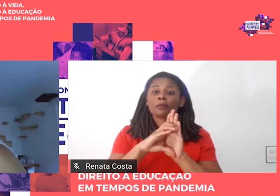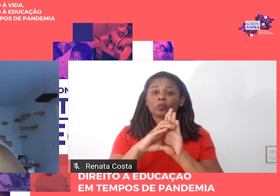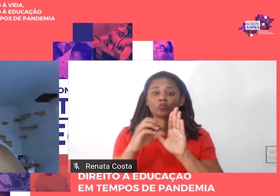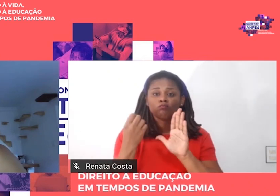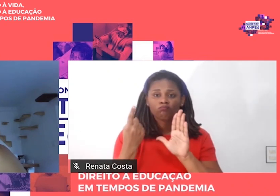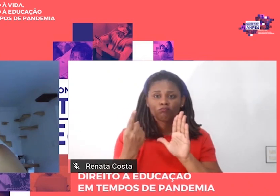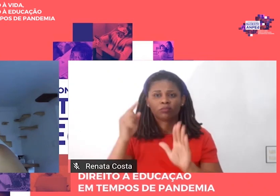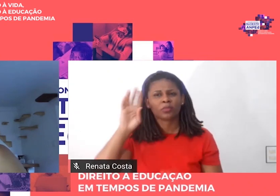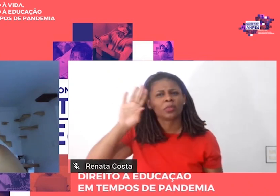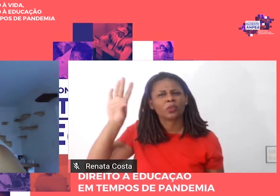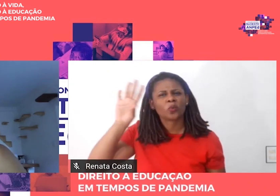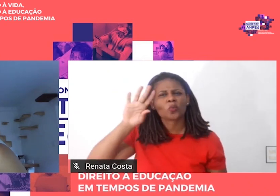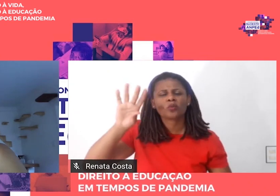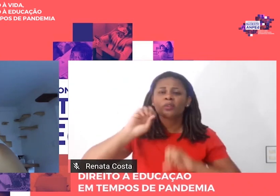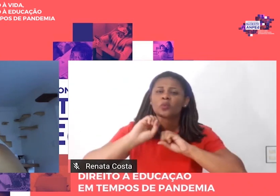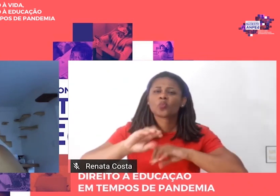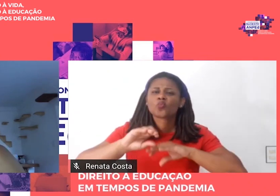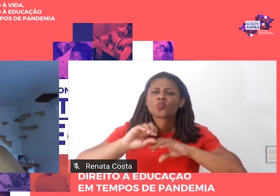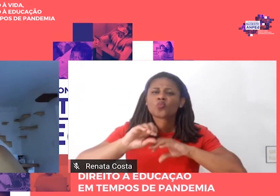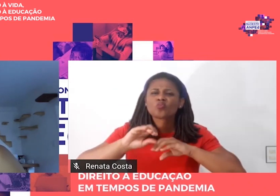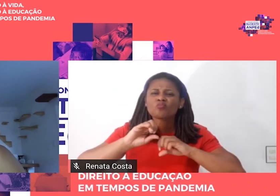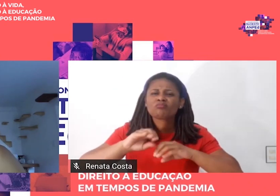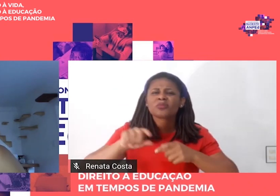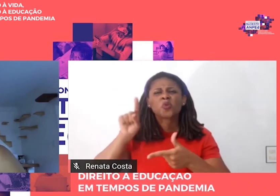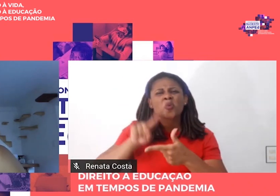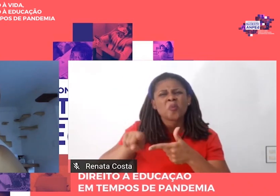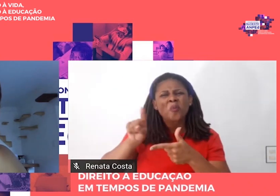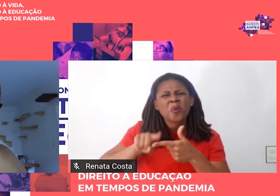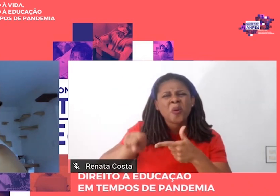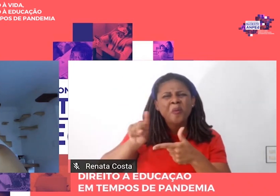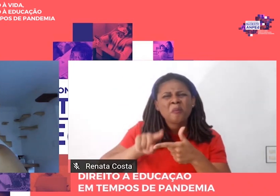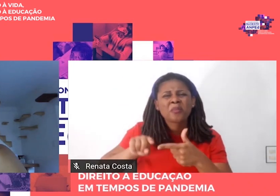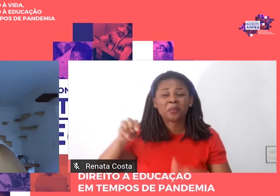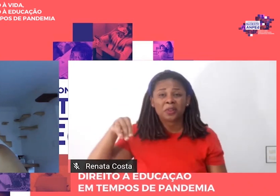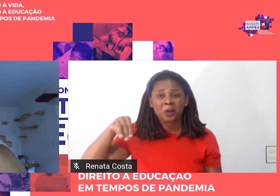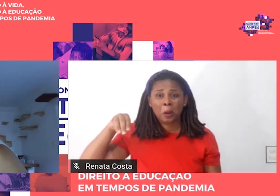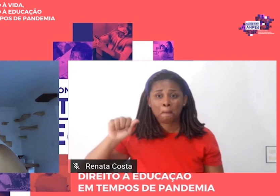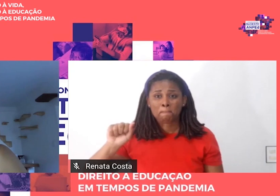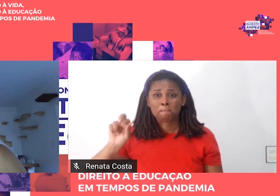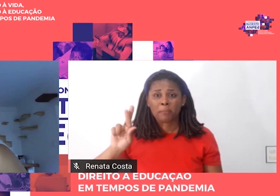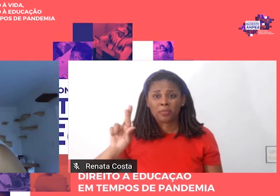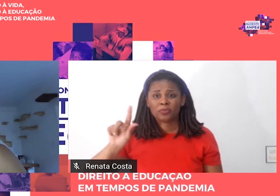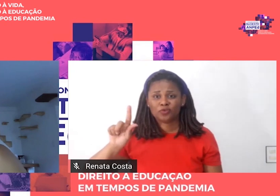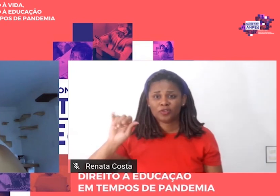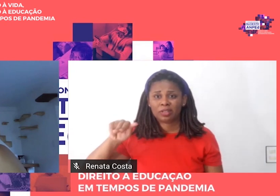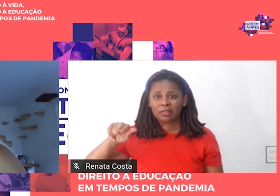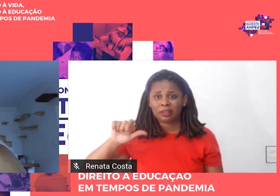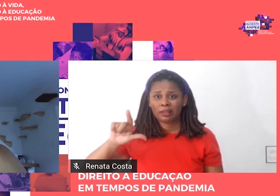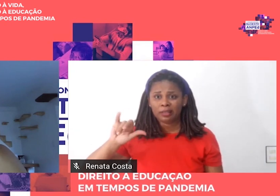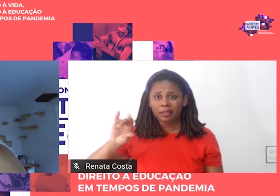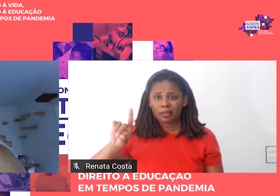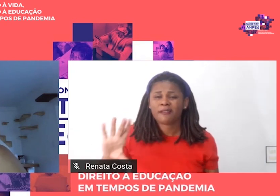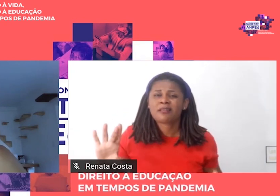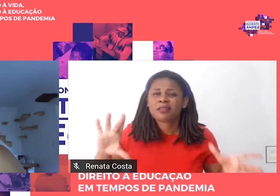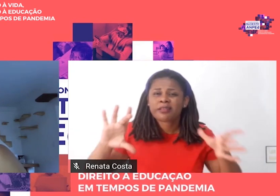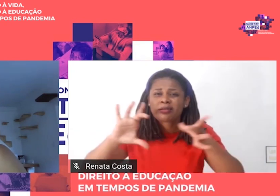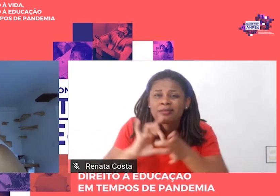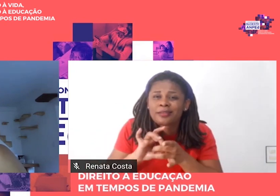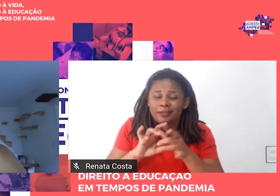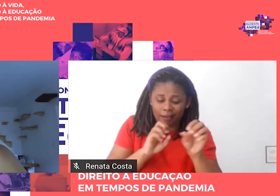Problema da Marginalidade, Saviene se debruça sobre as relações entre educação e sociedade,